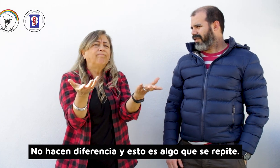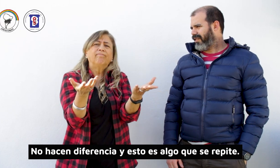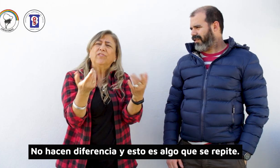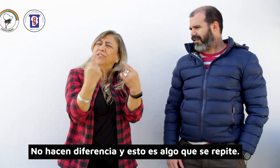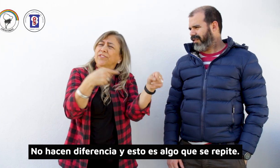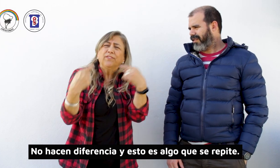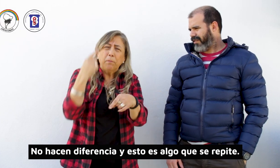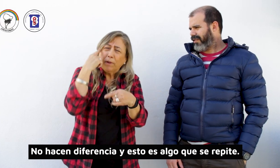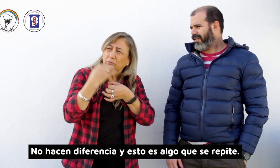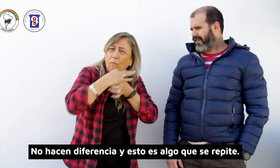repite.